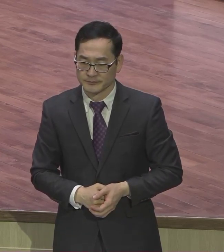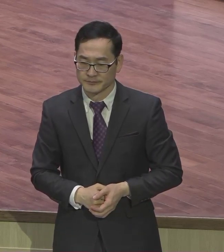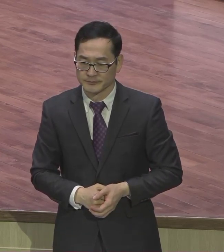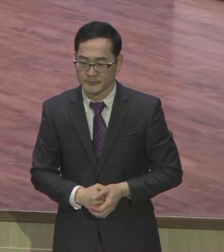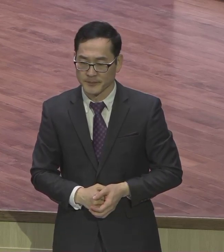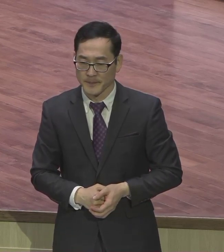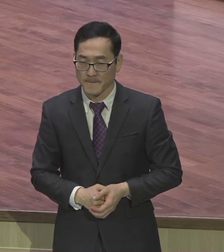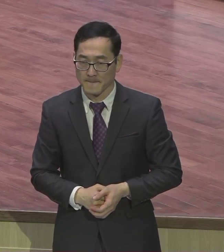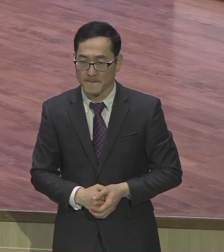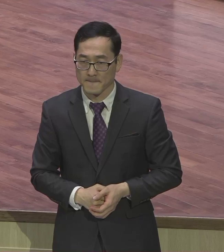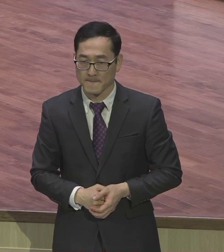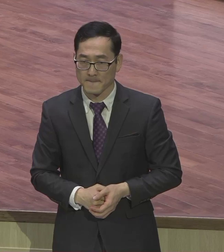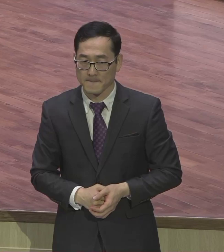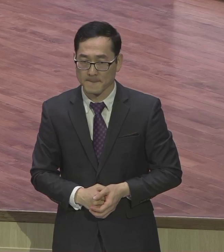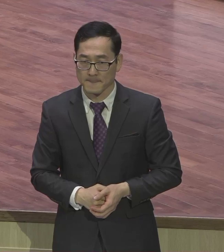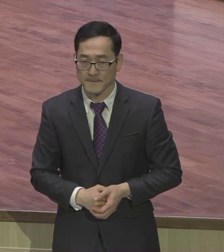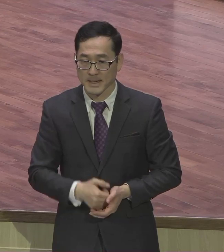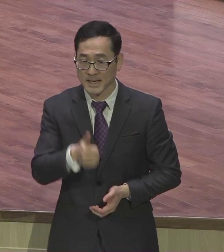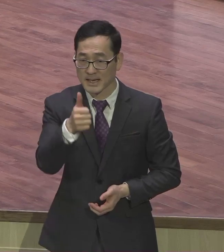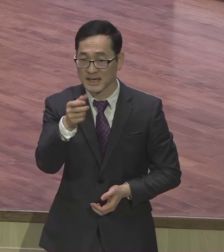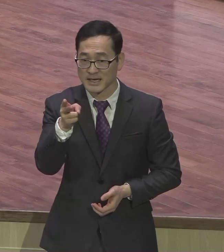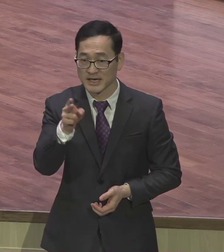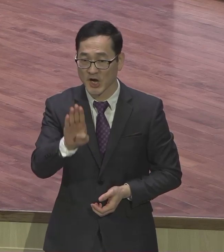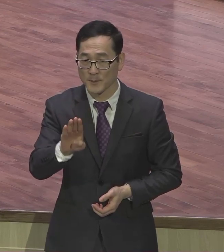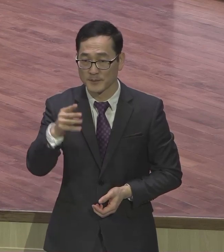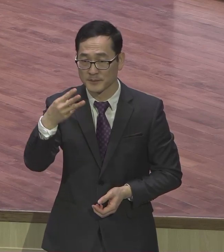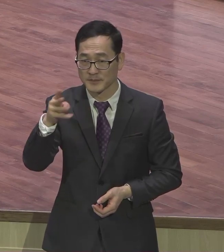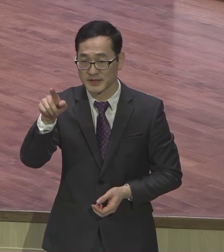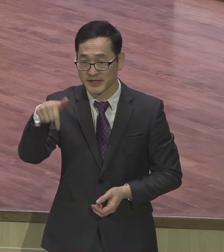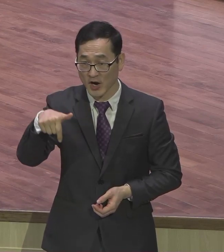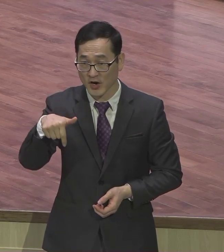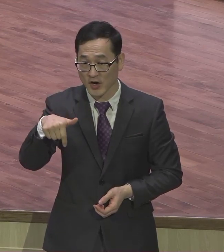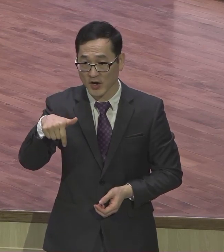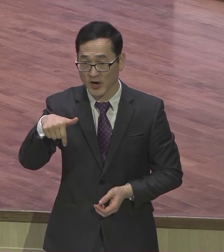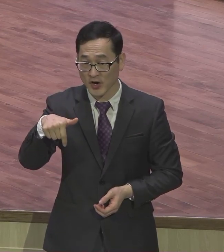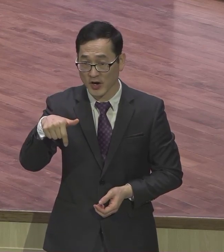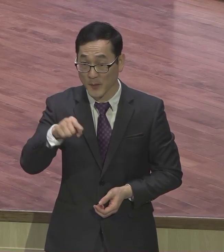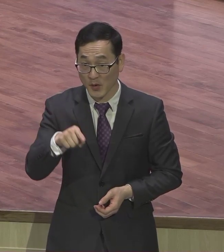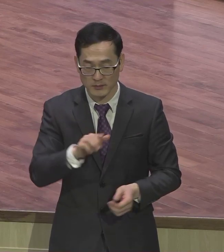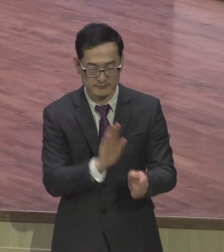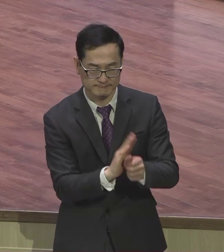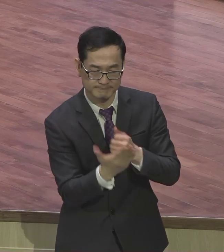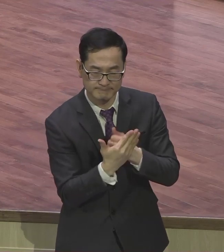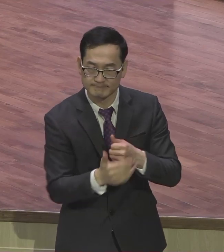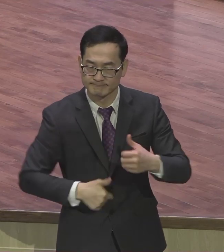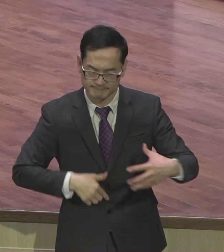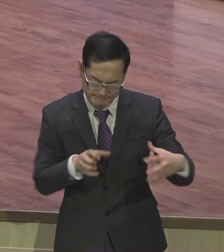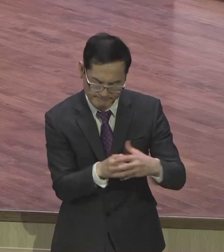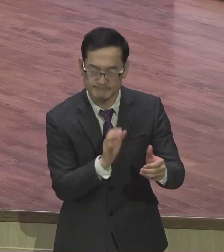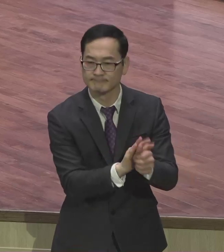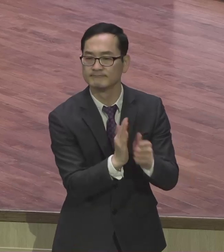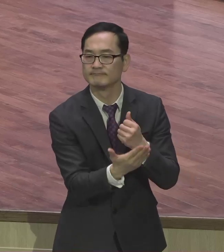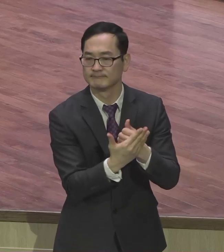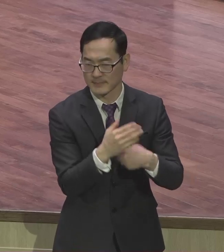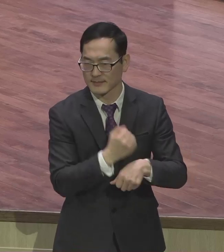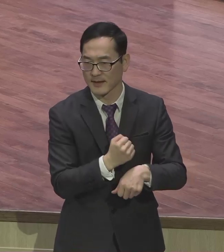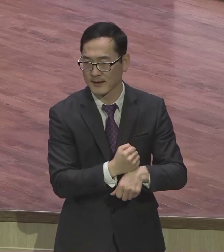협력한다 이 말이 무슨 말인가 하면 함께 경주한다 그런 뜻이 함께 경주한다 한